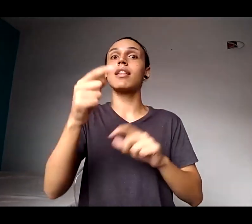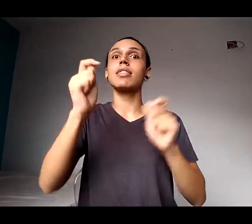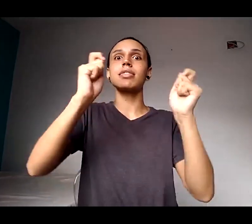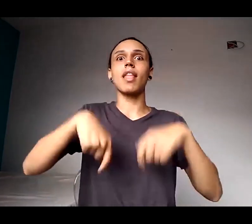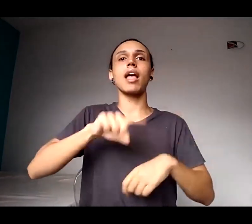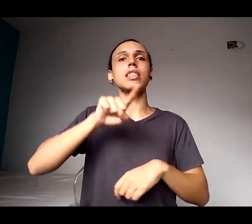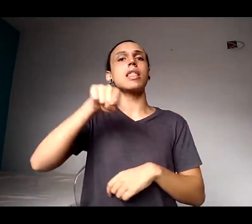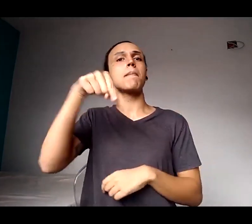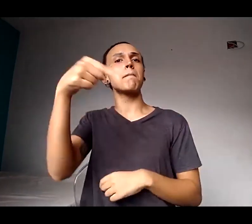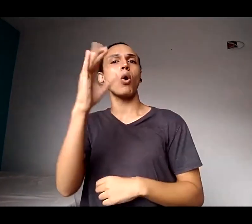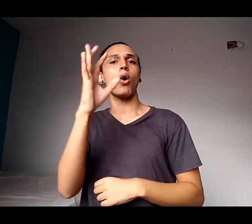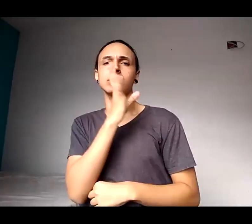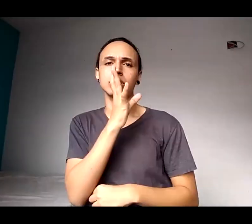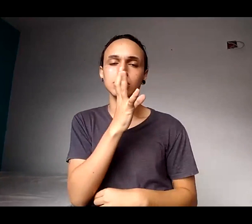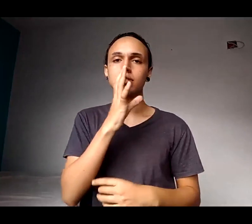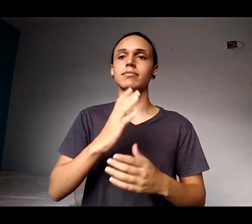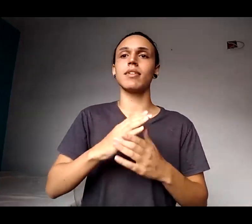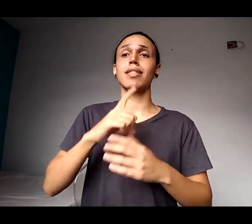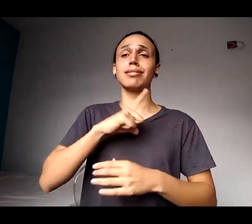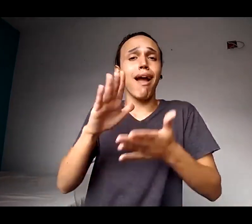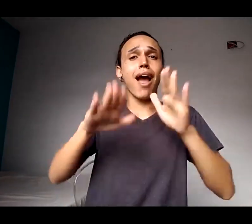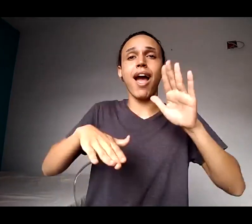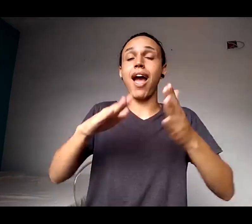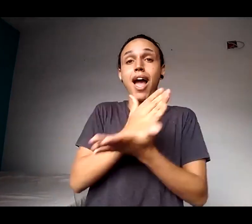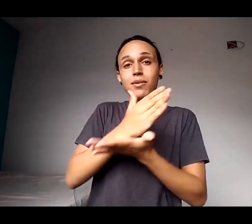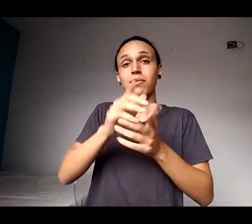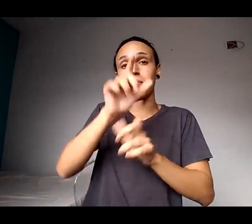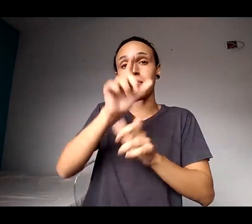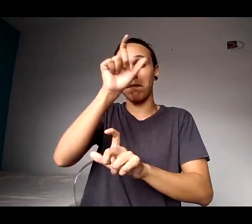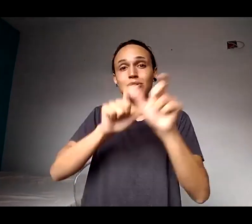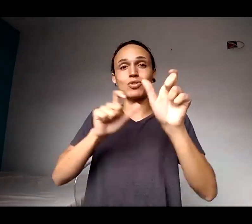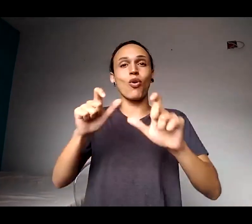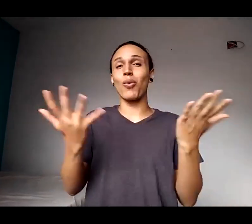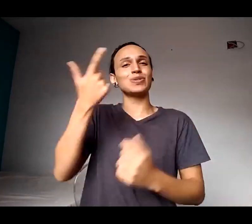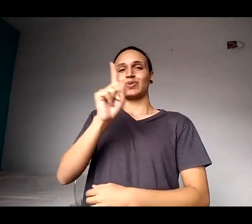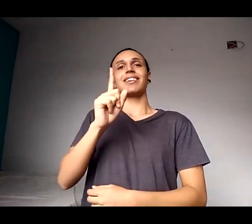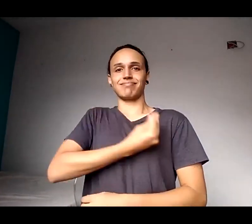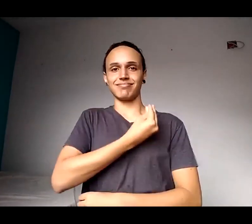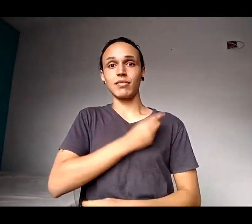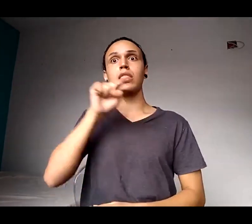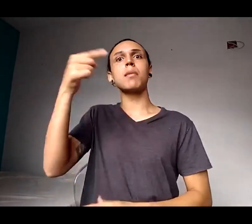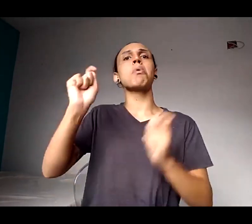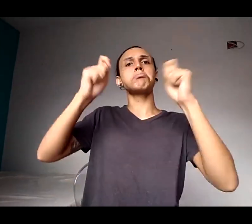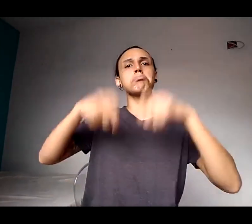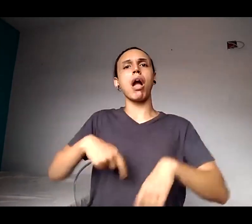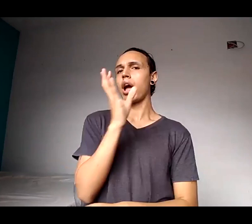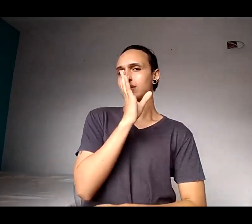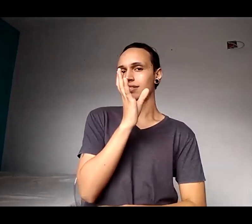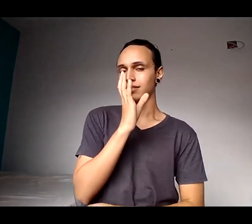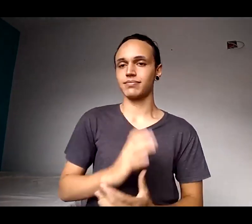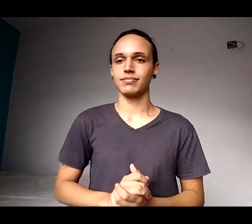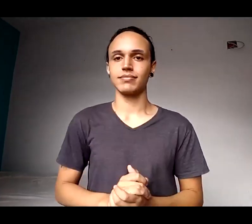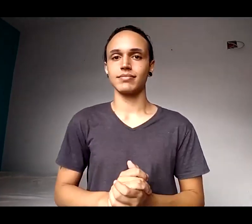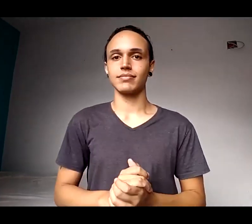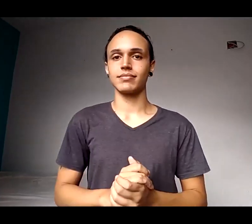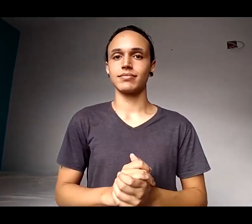tenham tido oportunidade de participar, no momento, elas têm acesso ao material depois e a gente usa também como material de